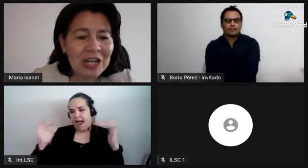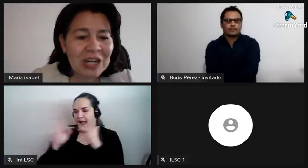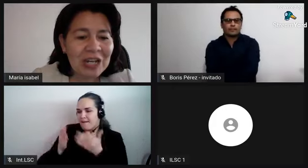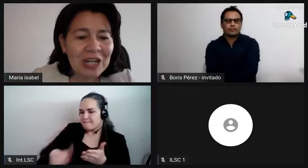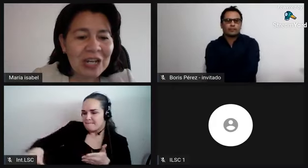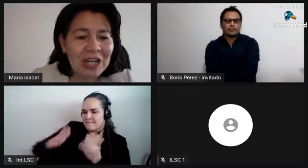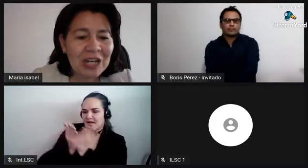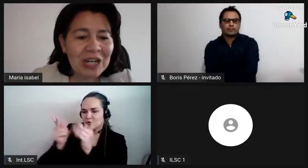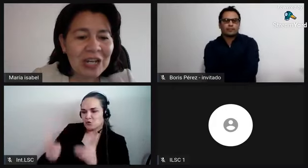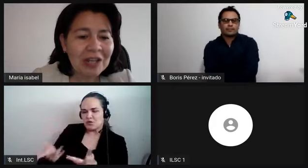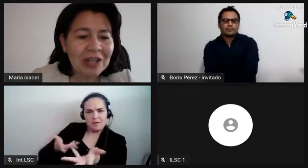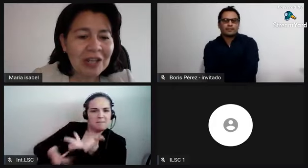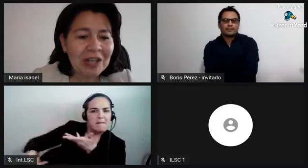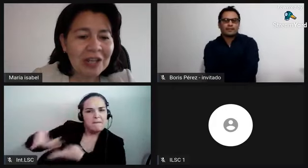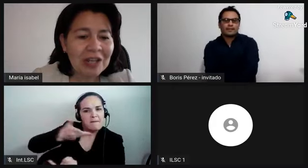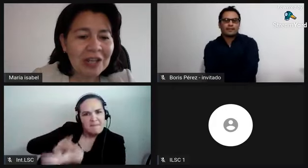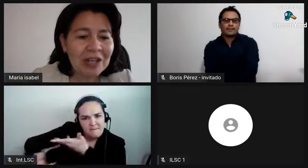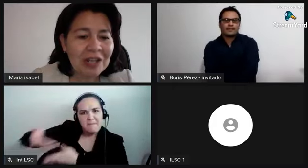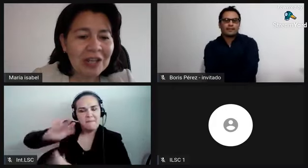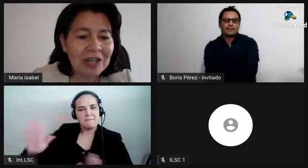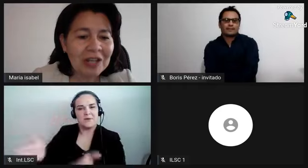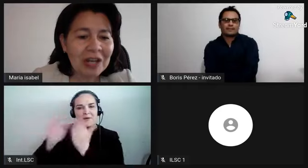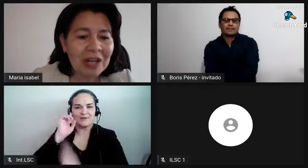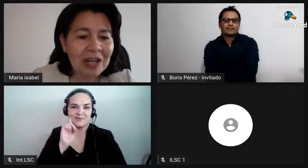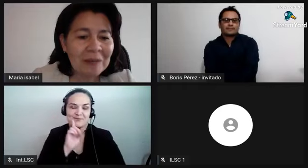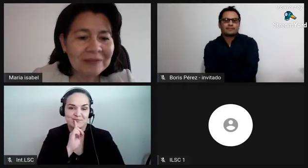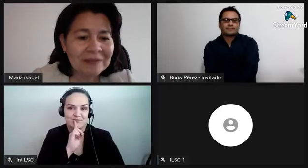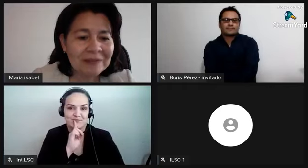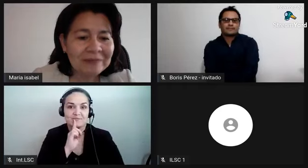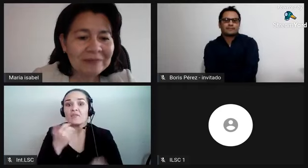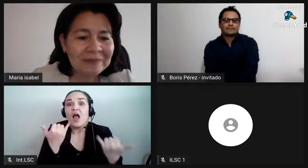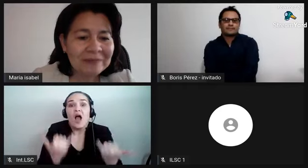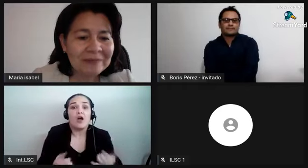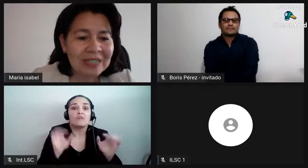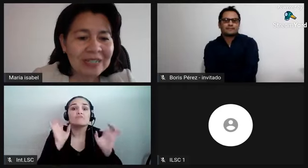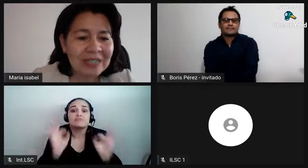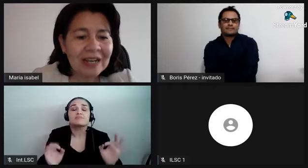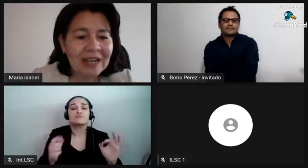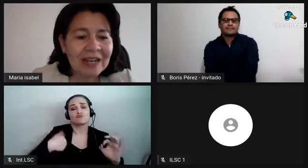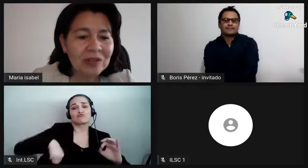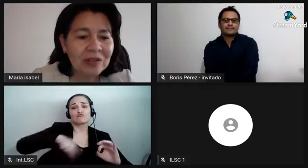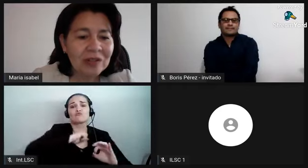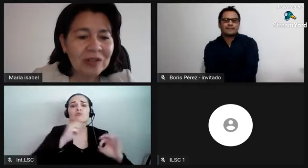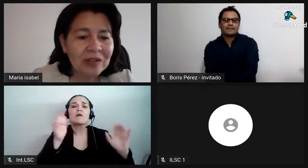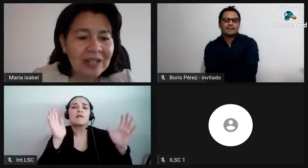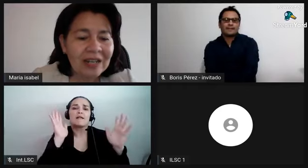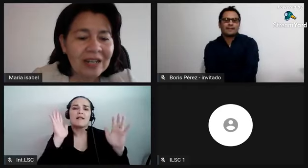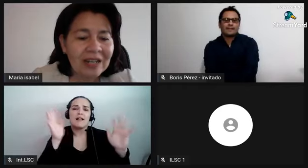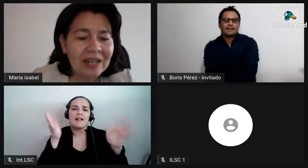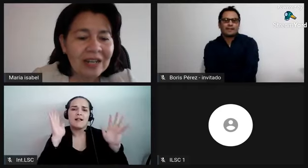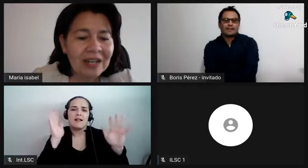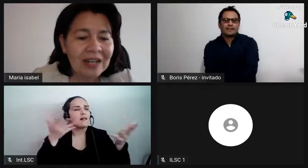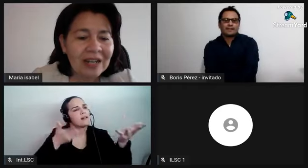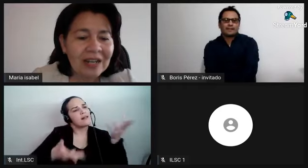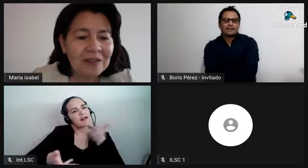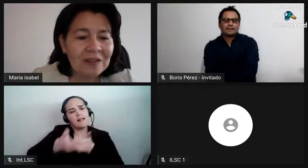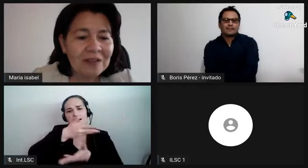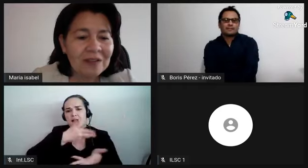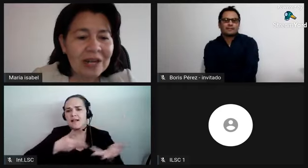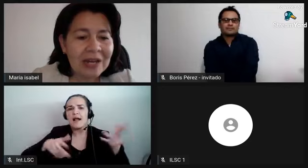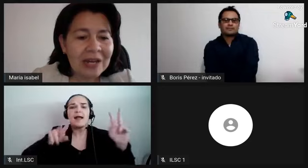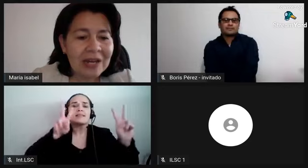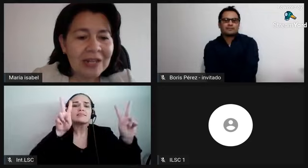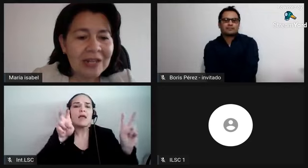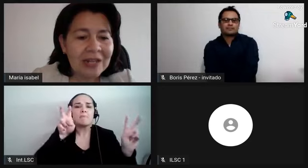acá lo que hacemos son conversaciones de aproximación a diversas temáticas pero después ustedes